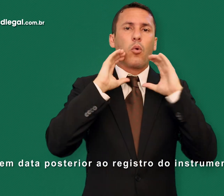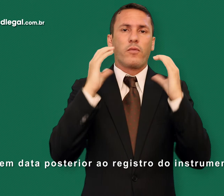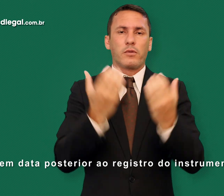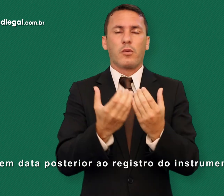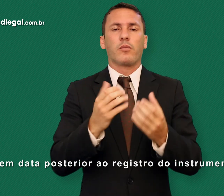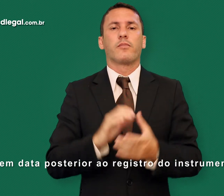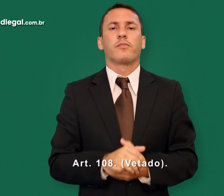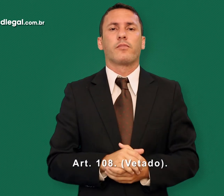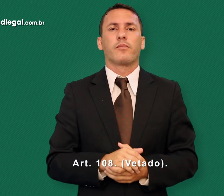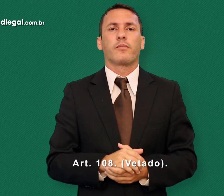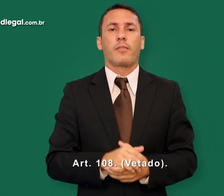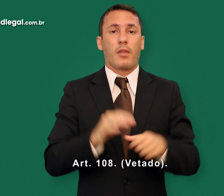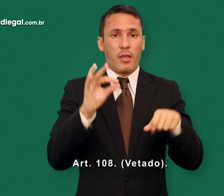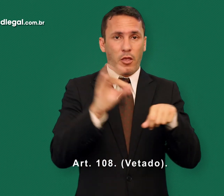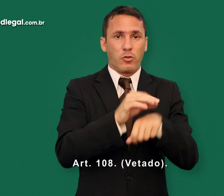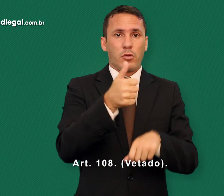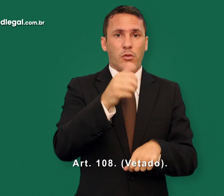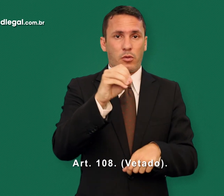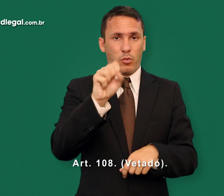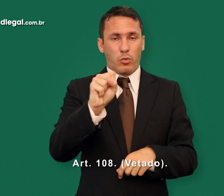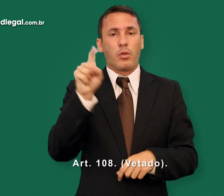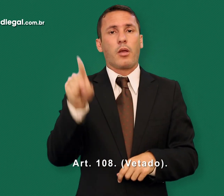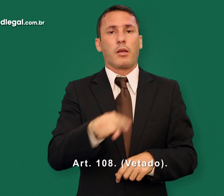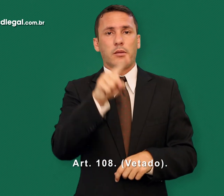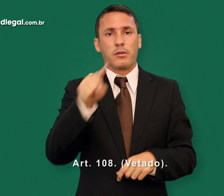instrumento. Art. 108 Vetado